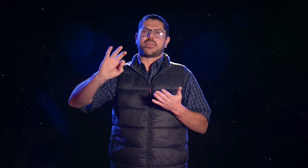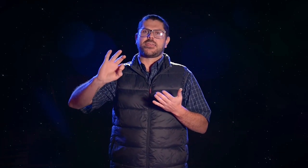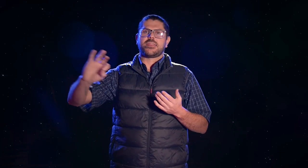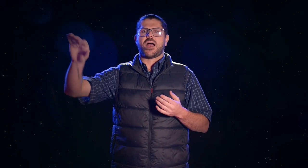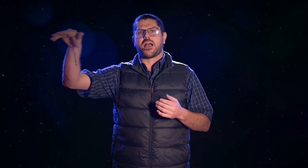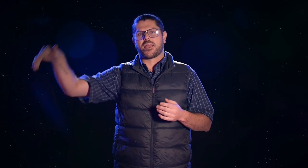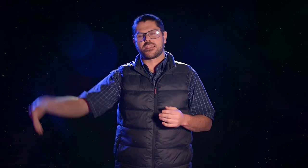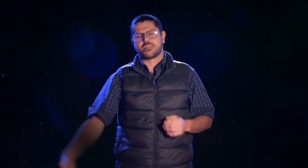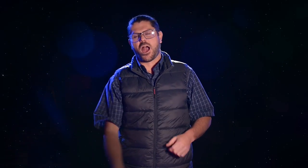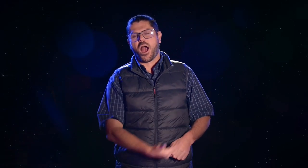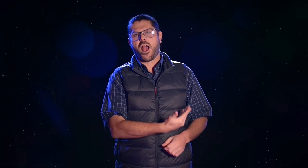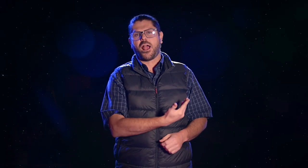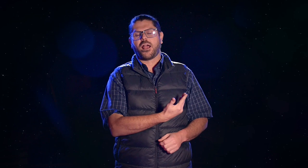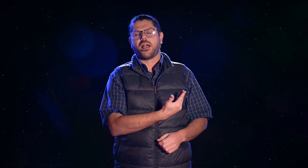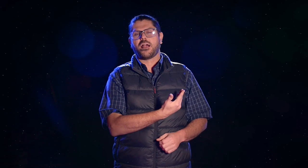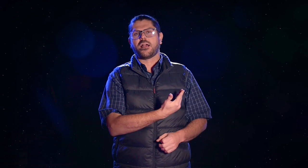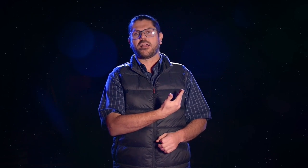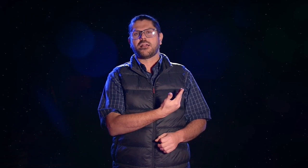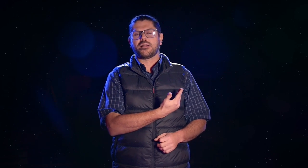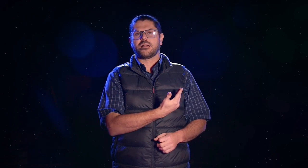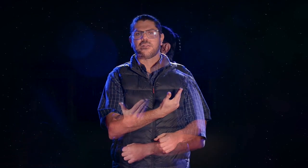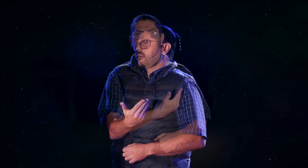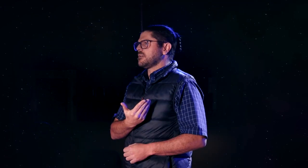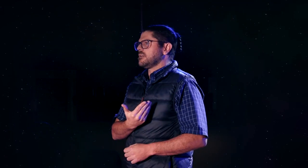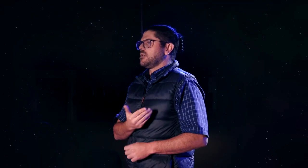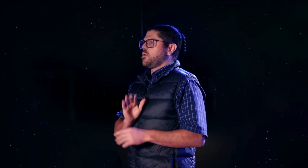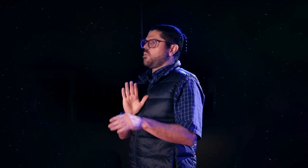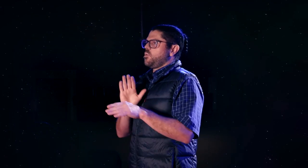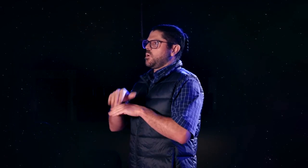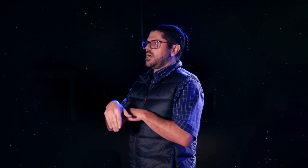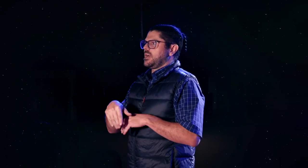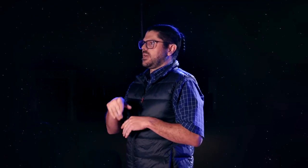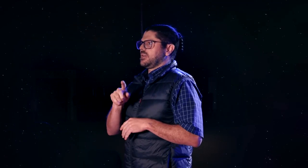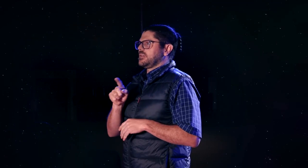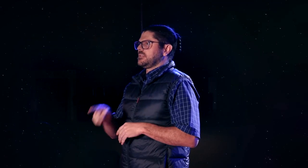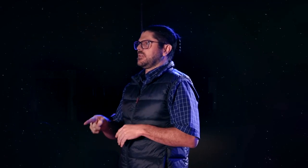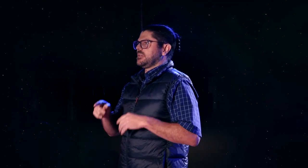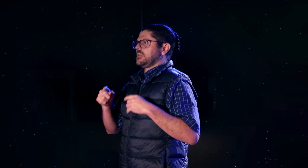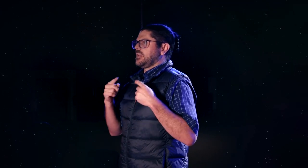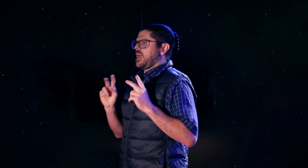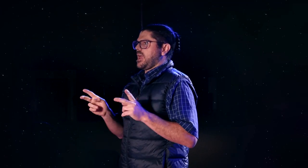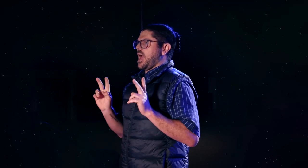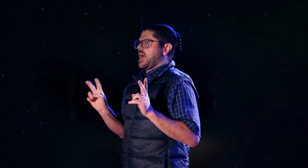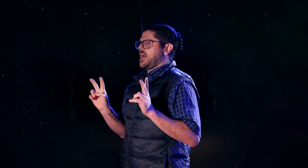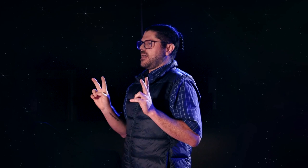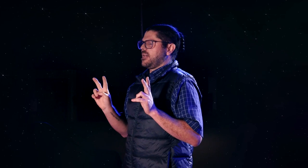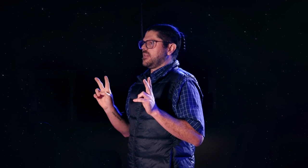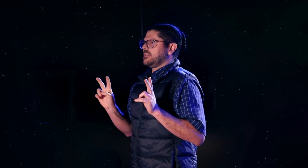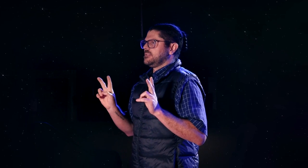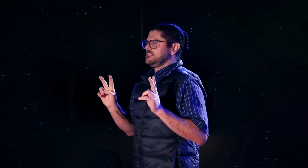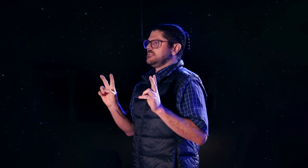enig enig enig enig enig Nergens klink